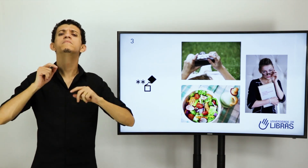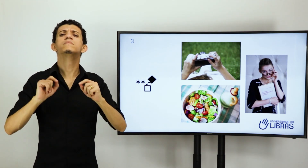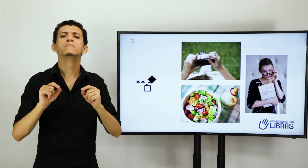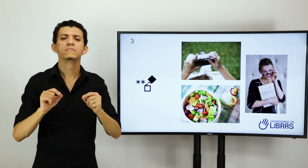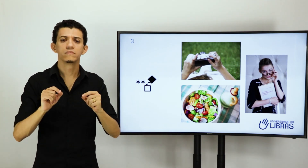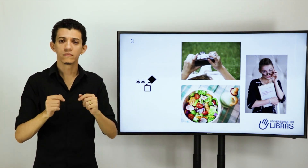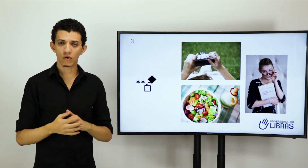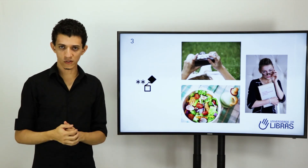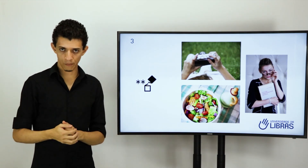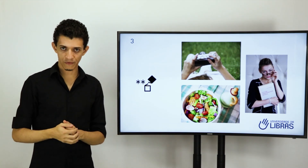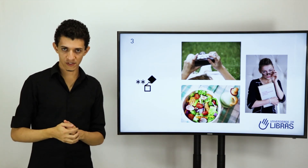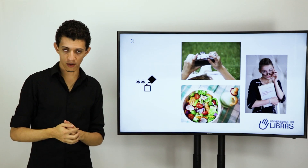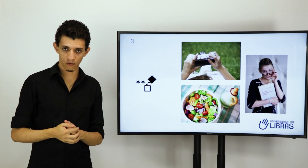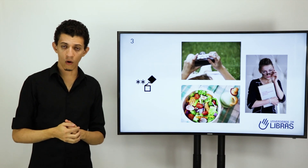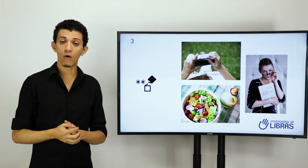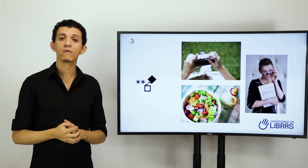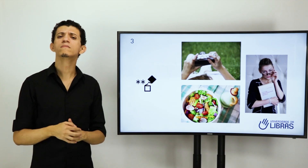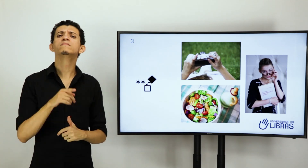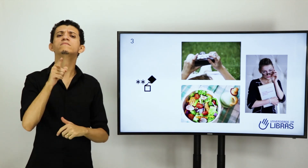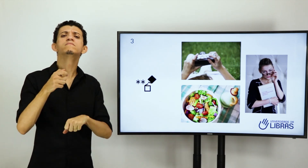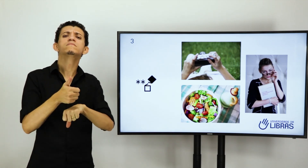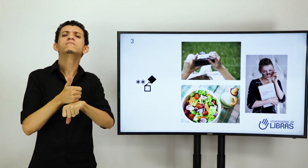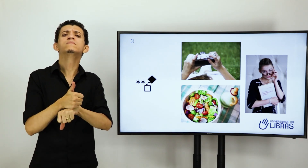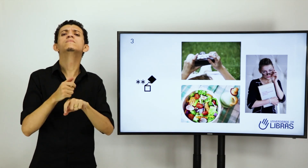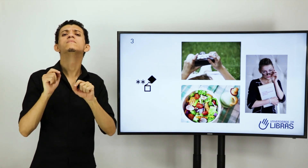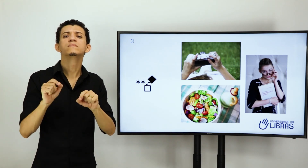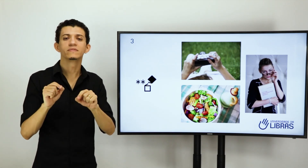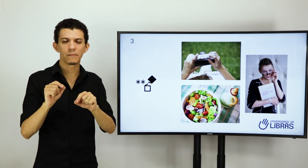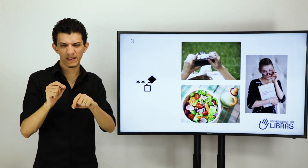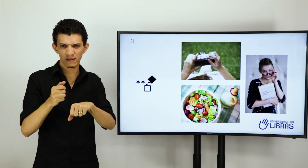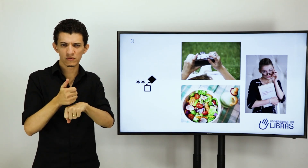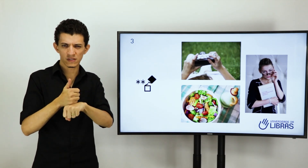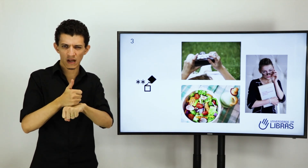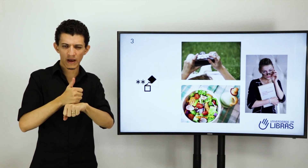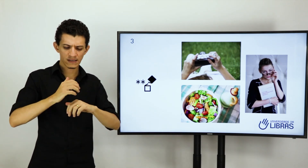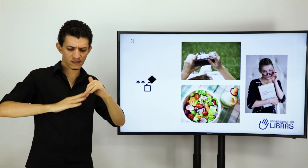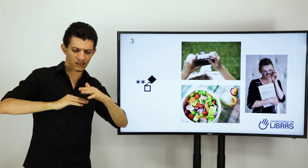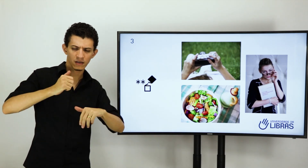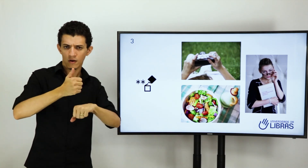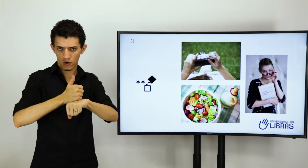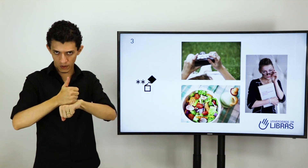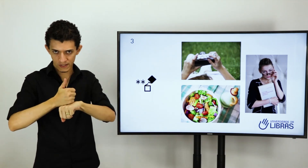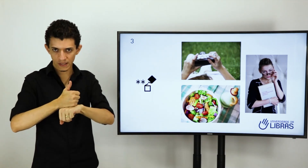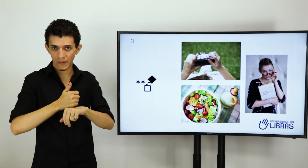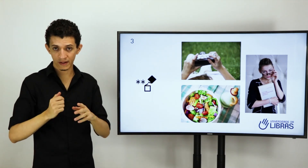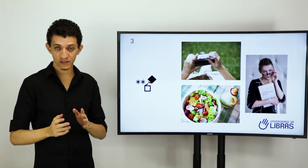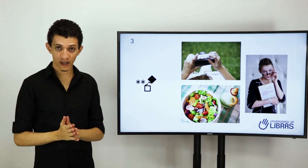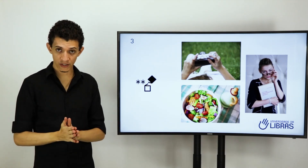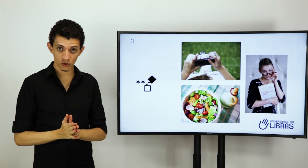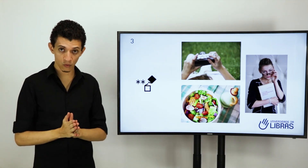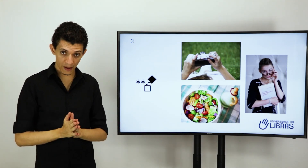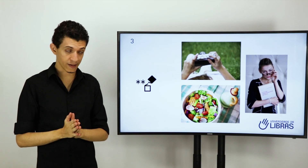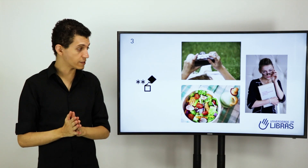qual a sua profissão? Ou, dependendo do sinal é assim, ou assim, dependendo da região do país.